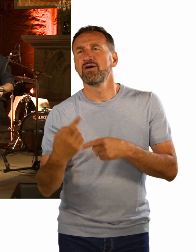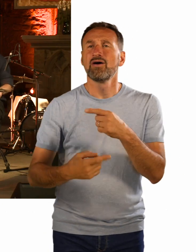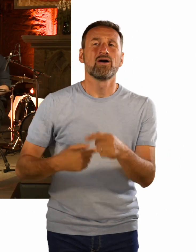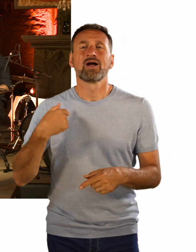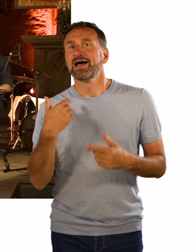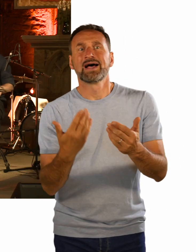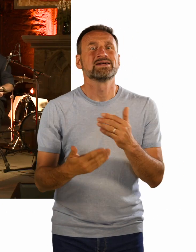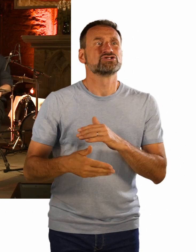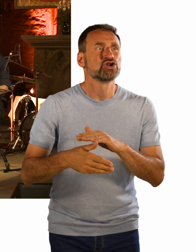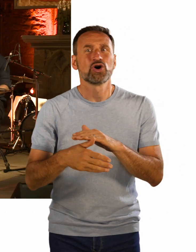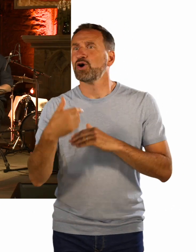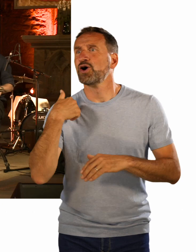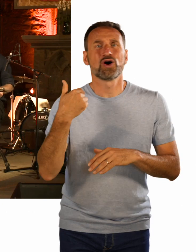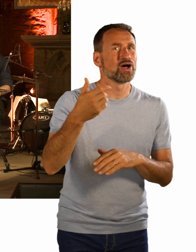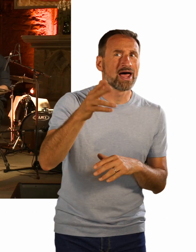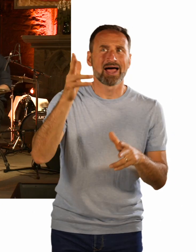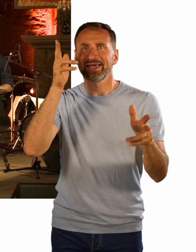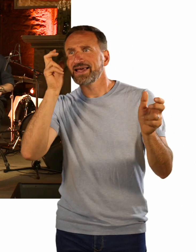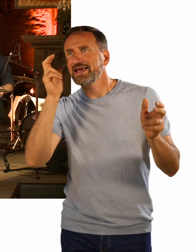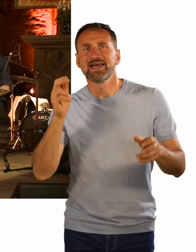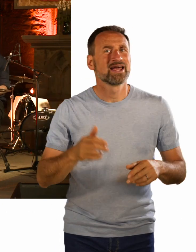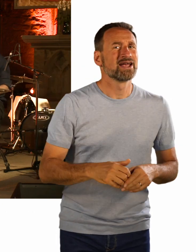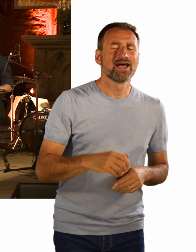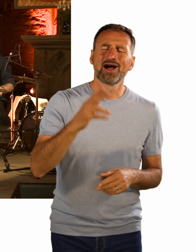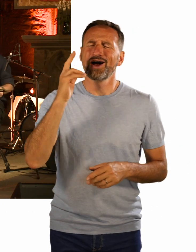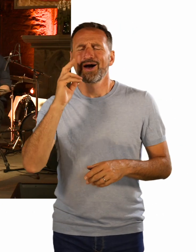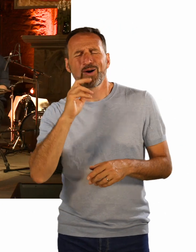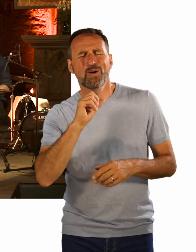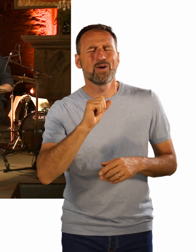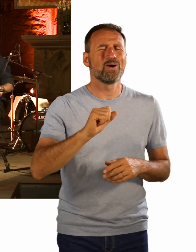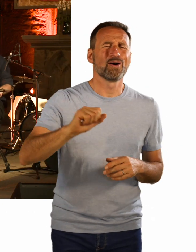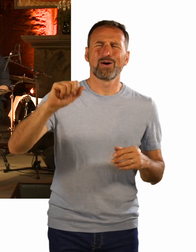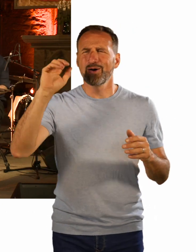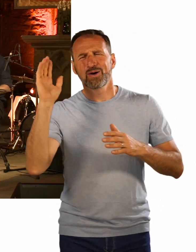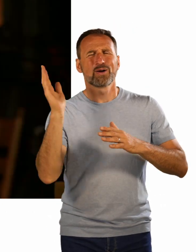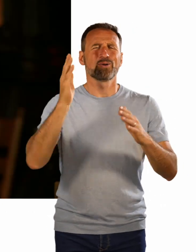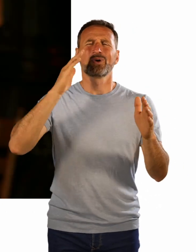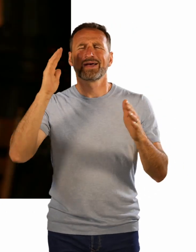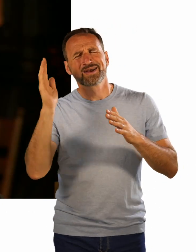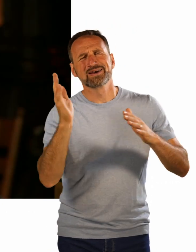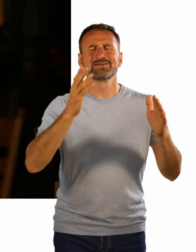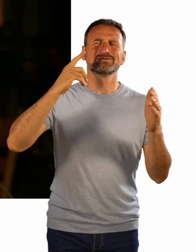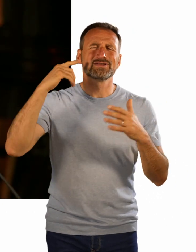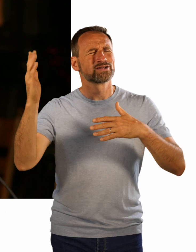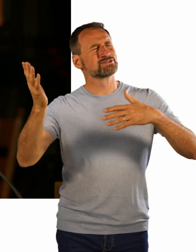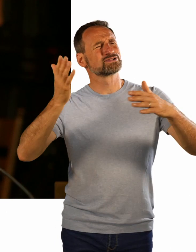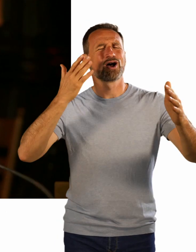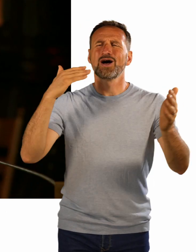hear old winter song. But I